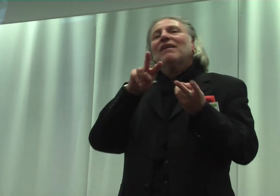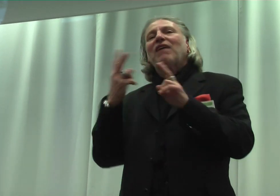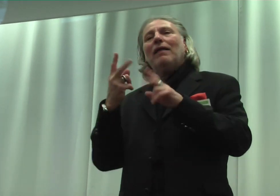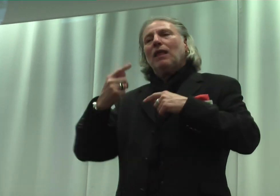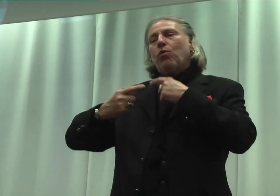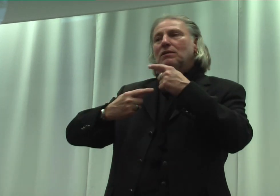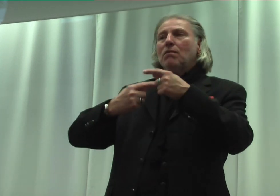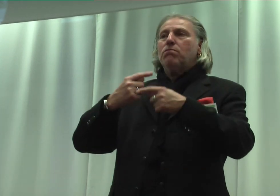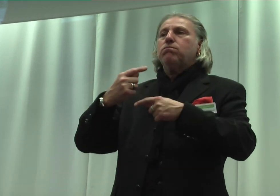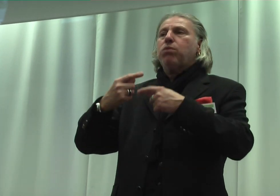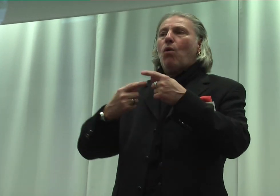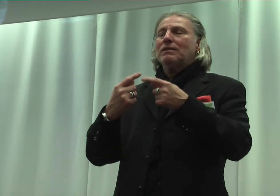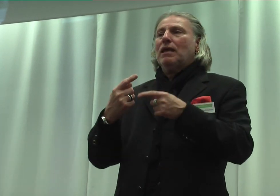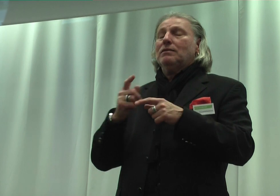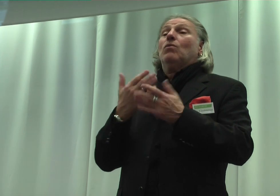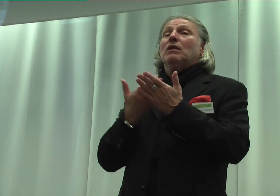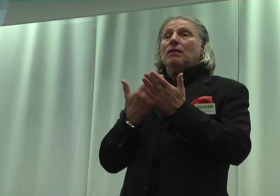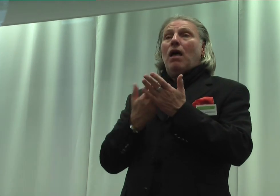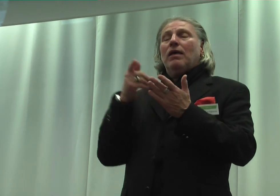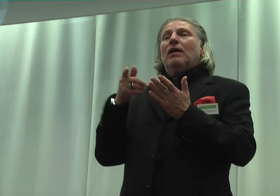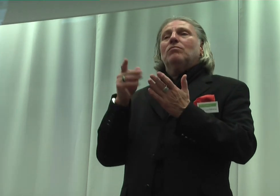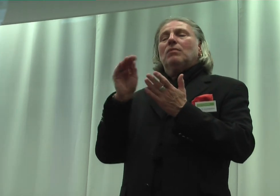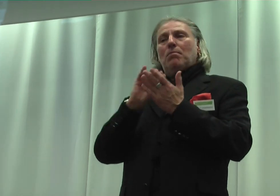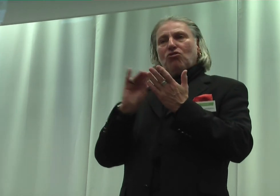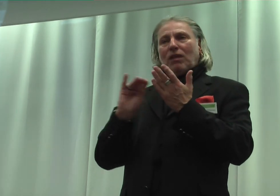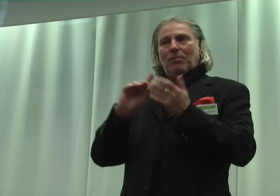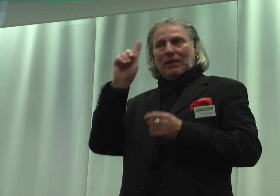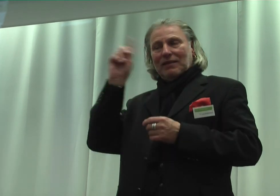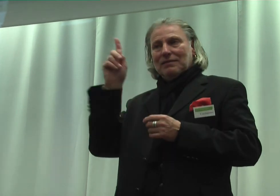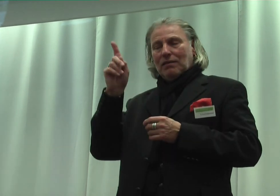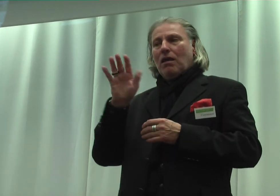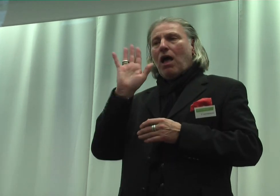und daher im beschriebenen Sinne auf Inklusion.